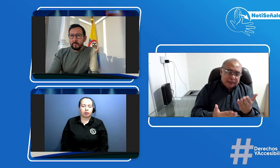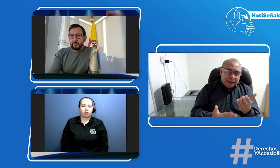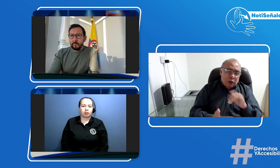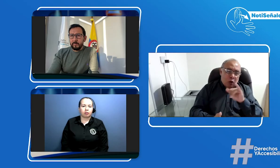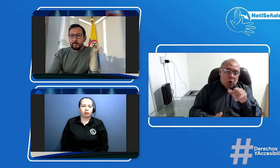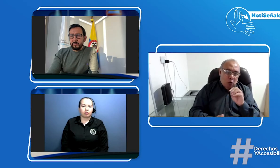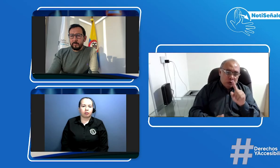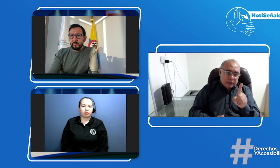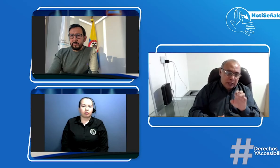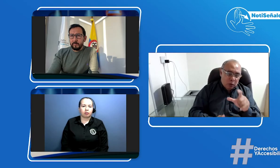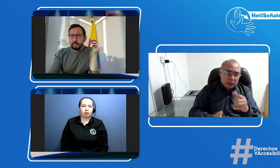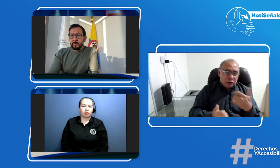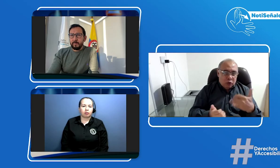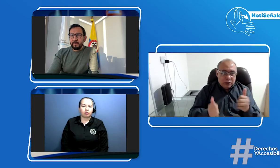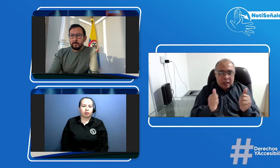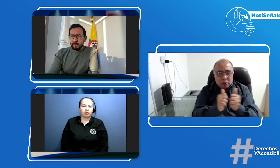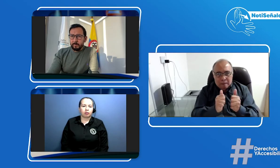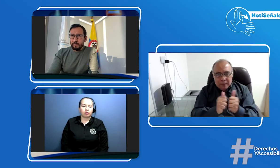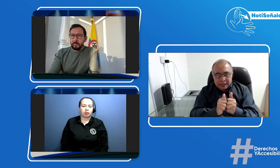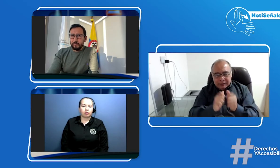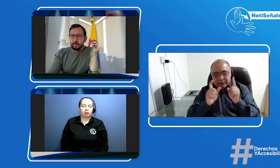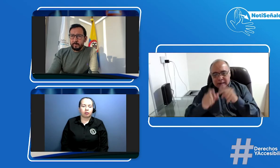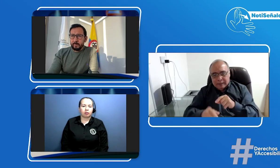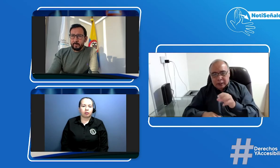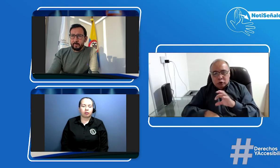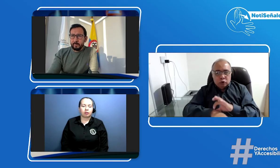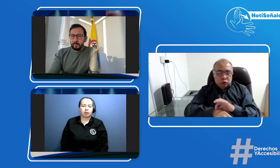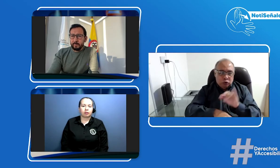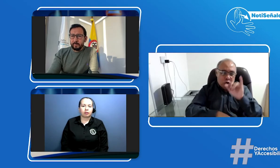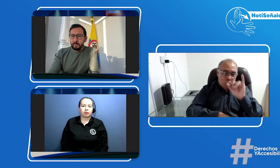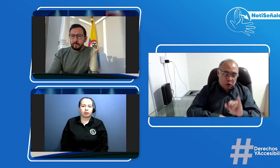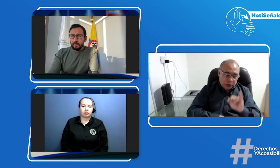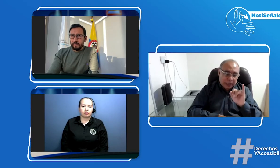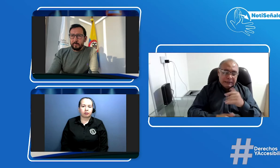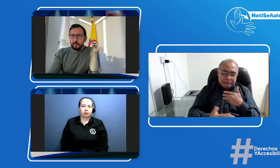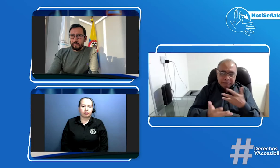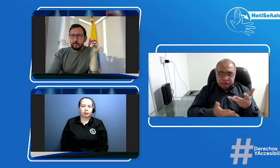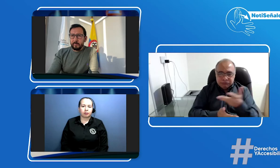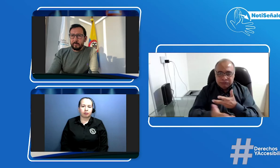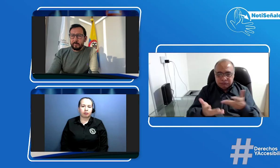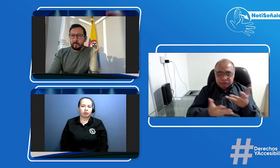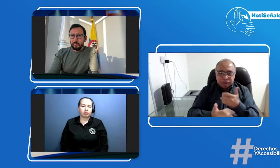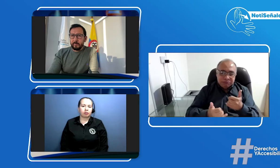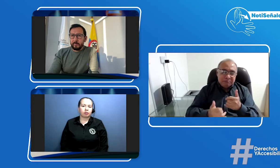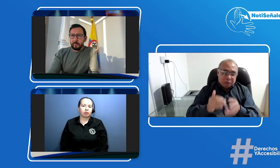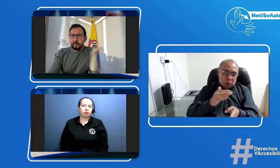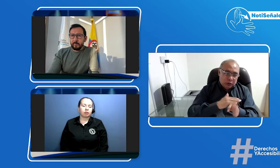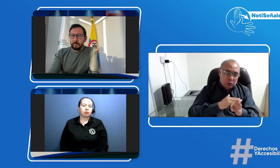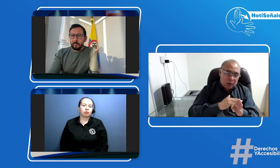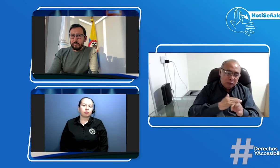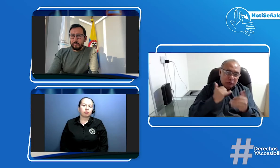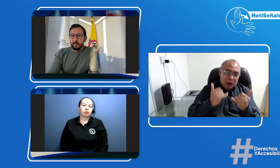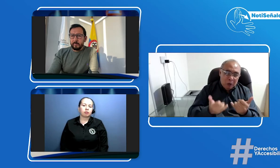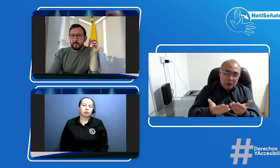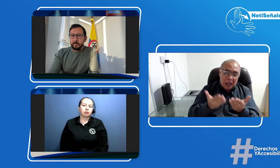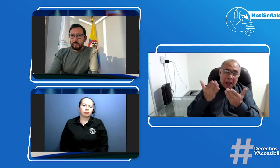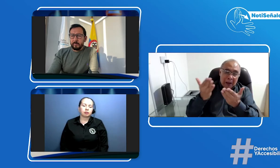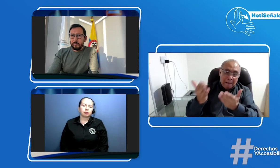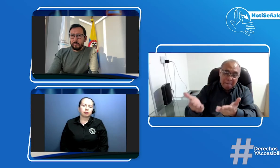con los demás y las demás José Luis muchísimas gracias por acompañarnos también nuevamente como lo mencioné antes al